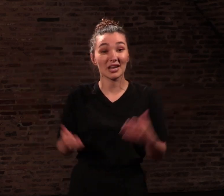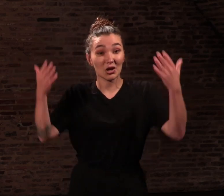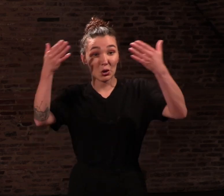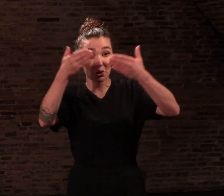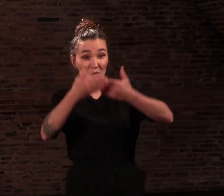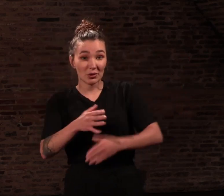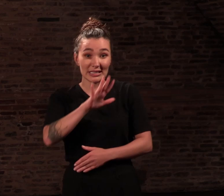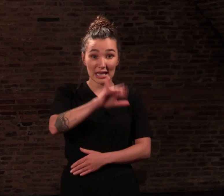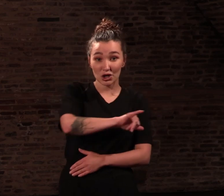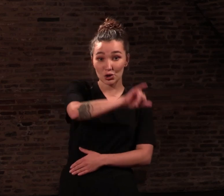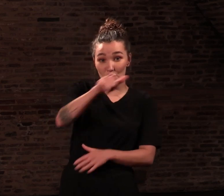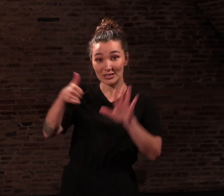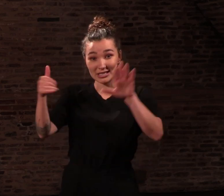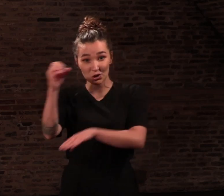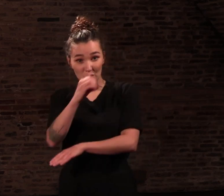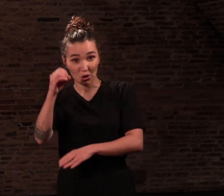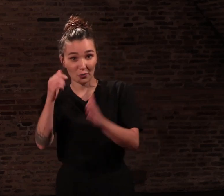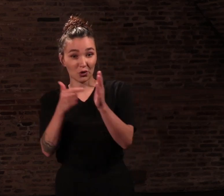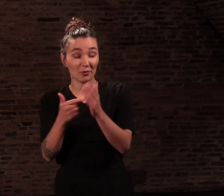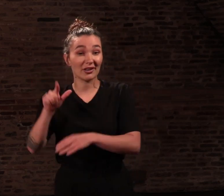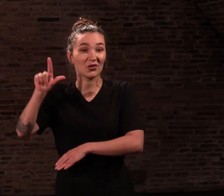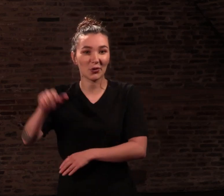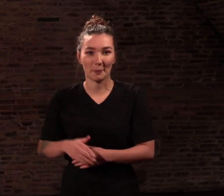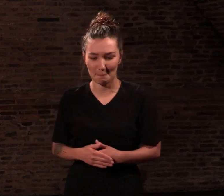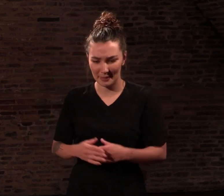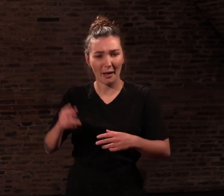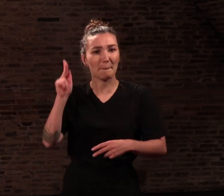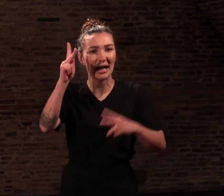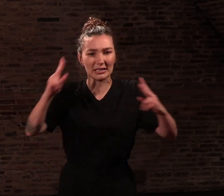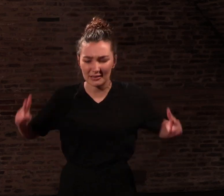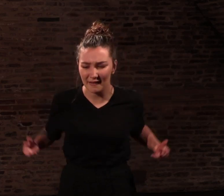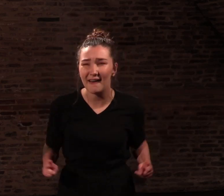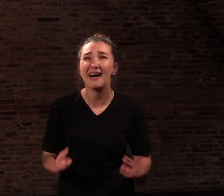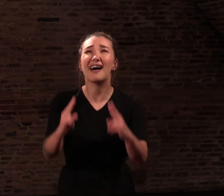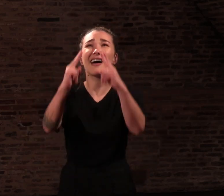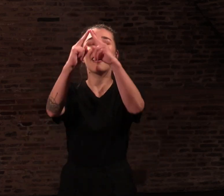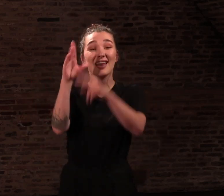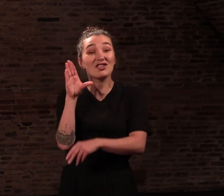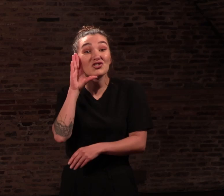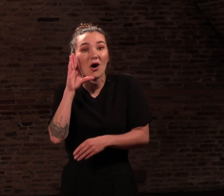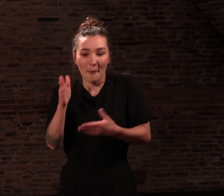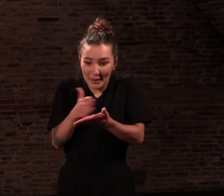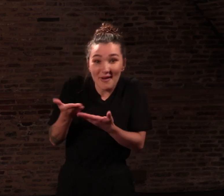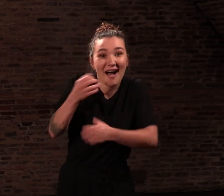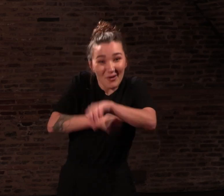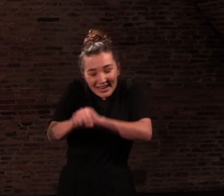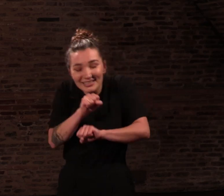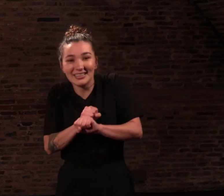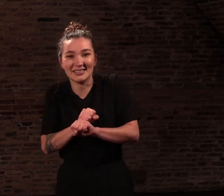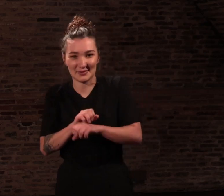je l'ai passé dans une chambre aménagée en haut de la tour Eiffel, au lit, à